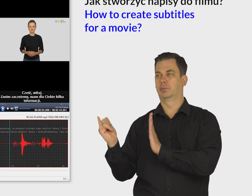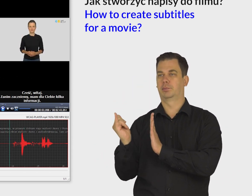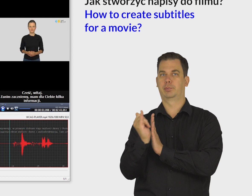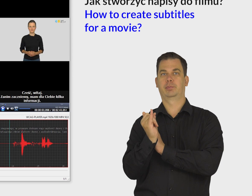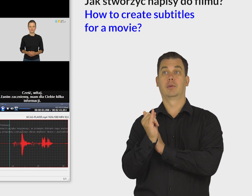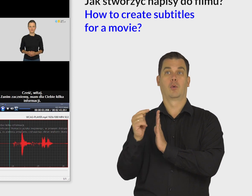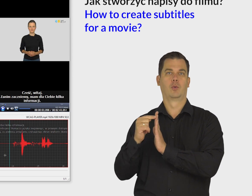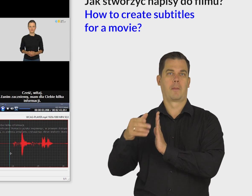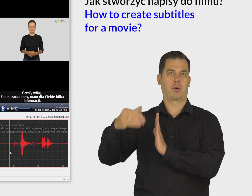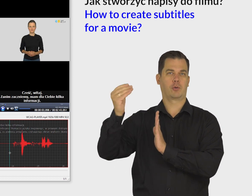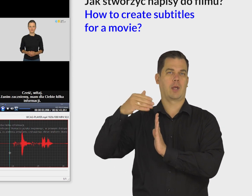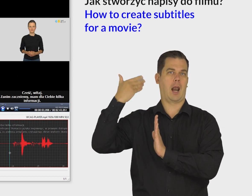gdzie mają rozpocząć się napisy.